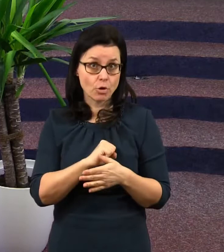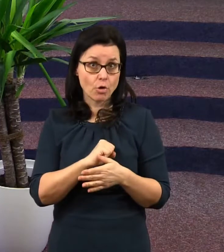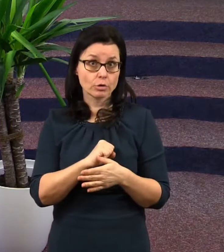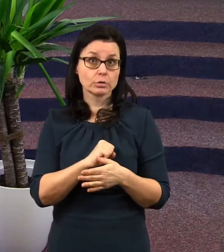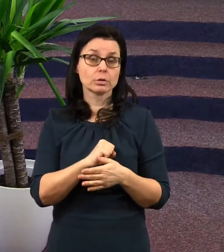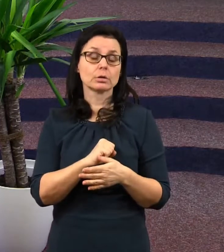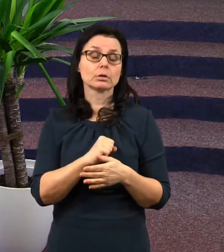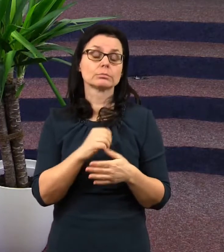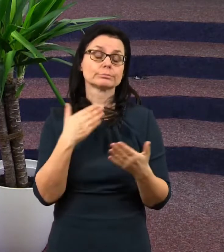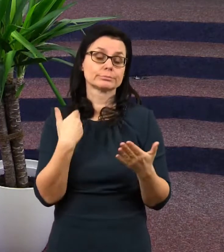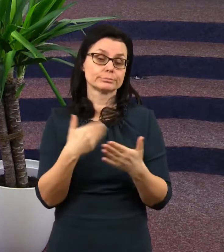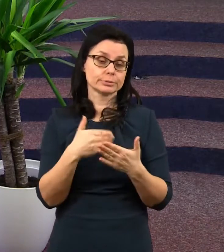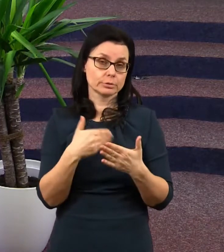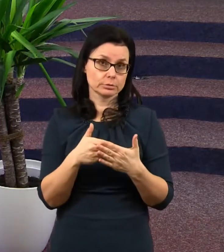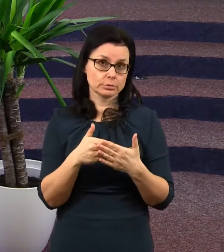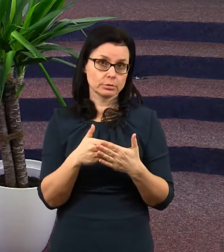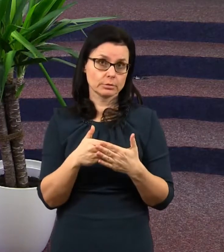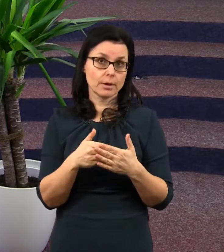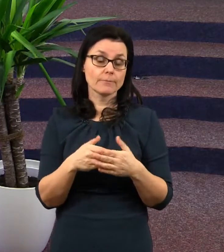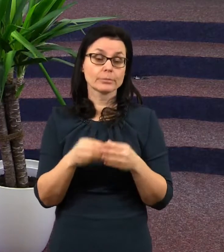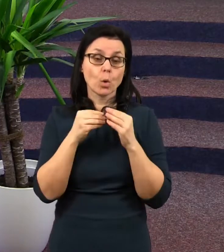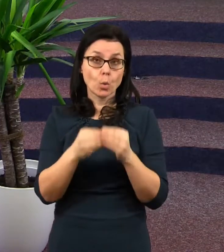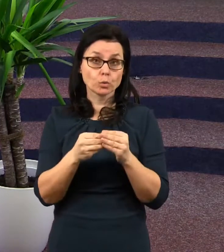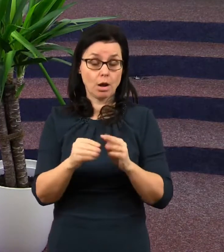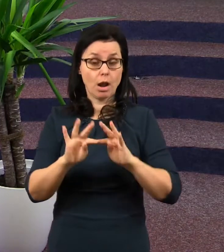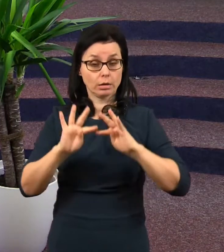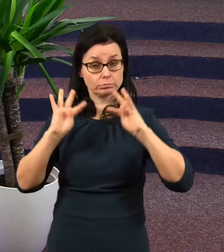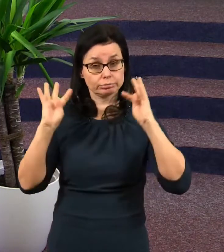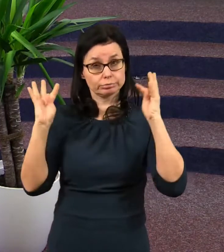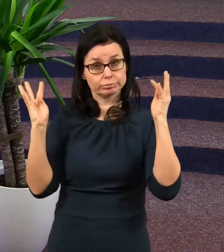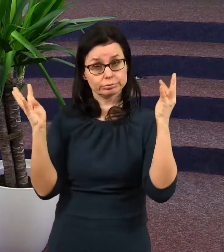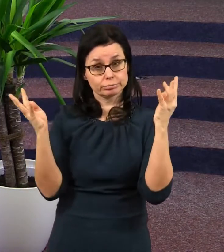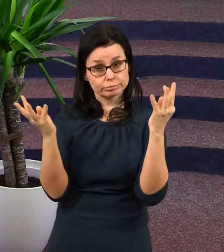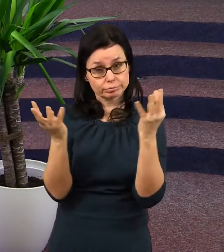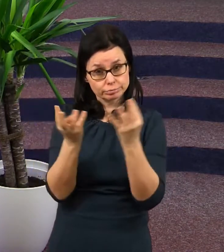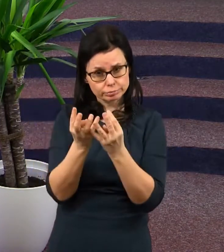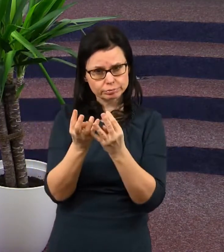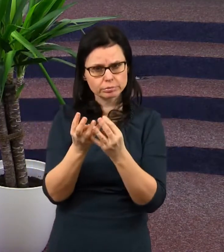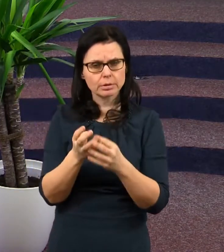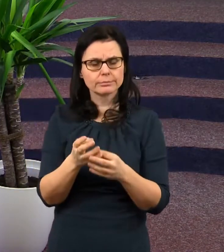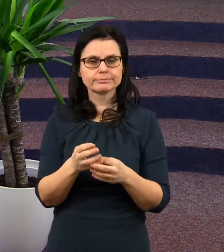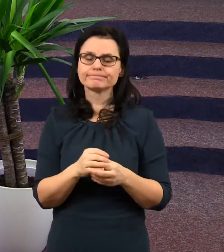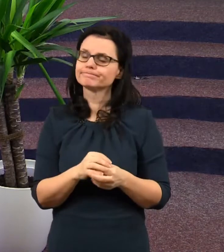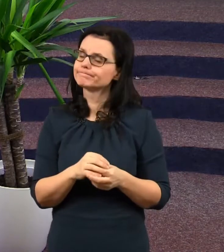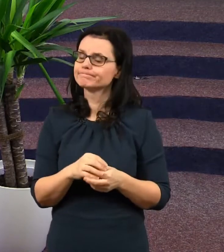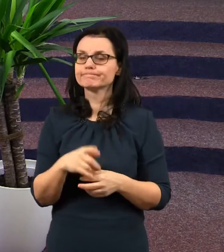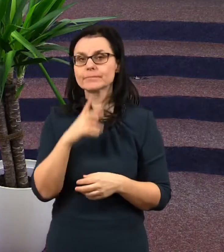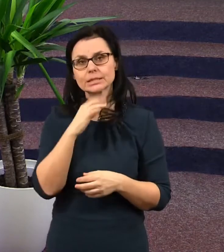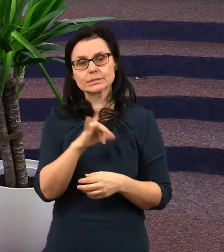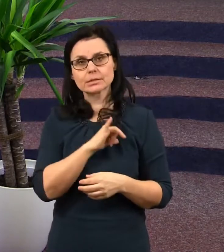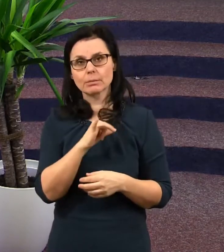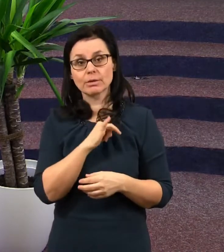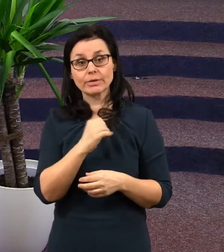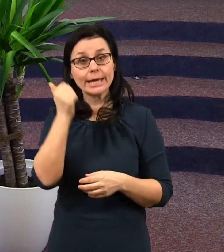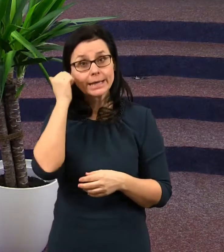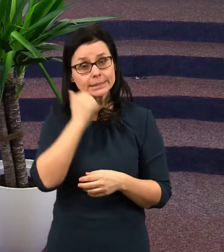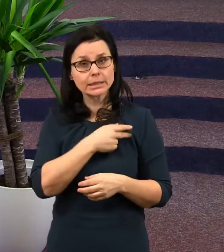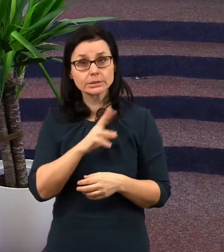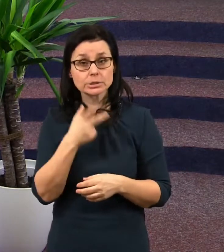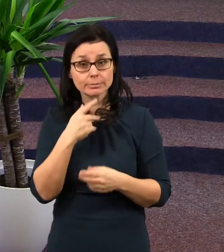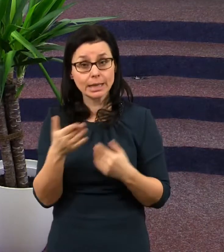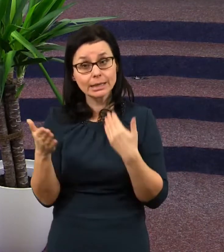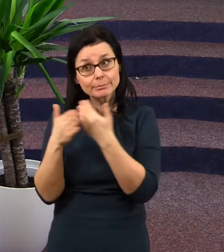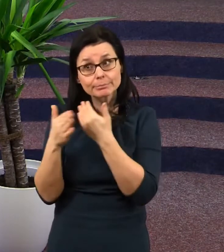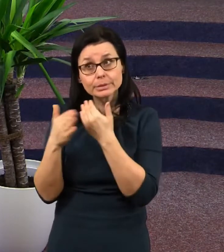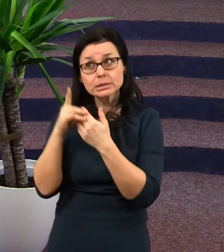postavili se do opozice. Je to zvláštní, že lidé, kteří měli ke Kristu